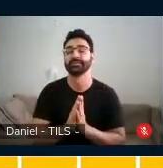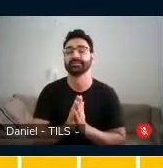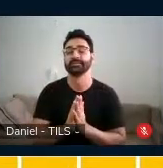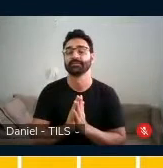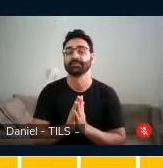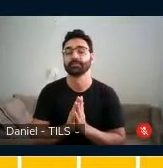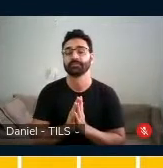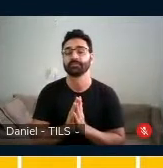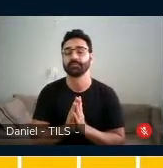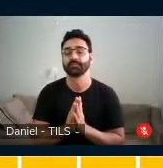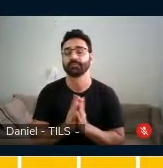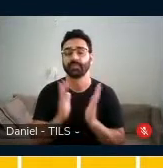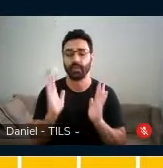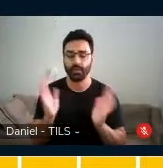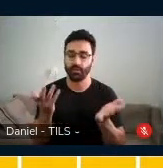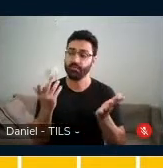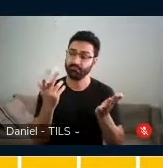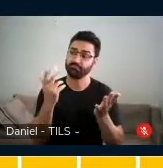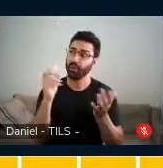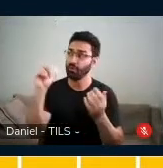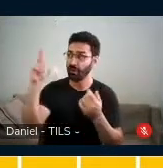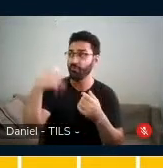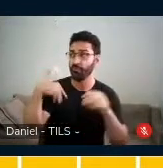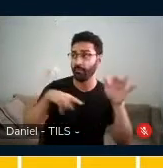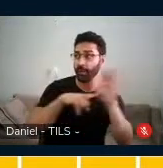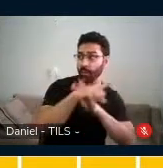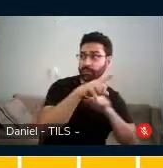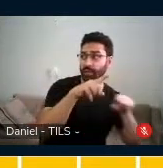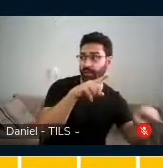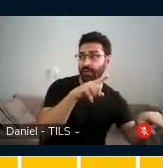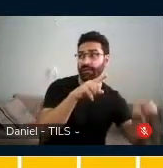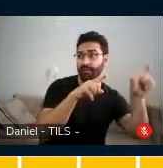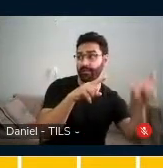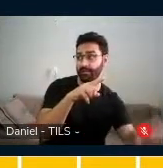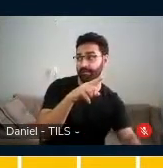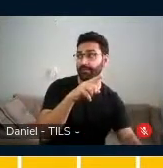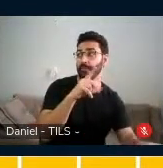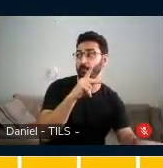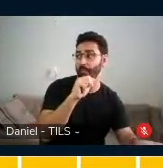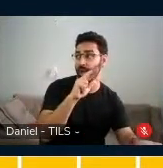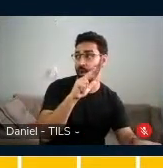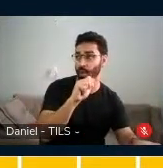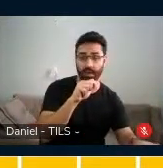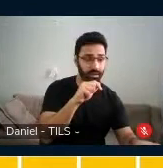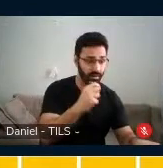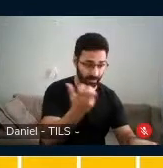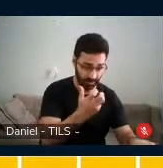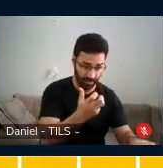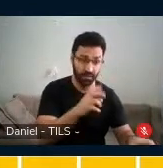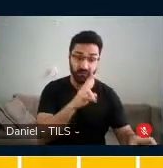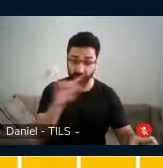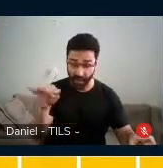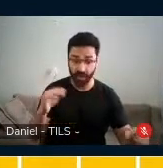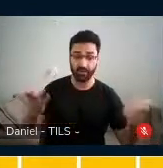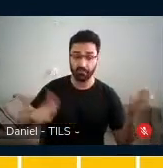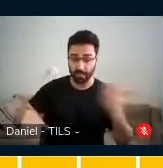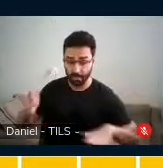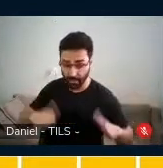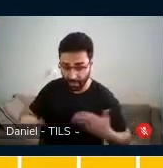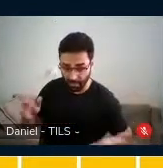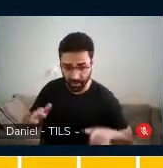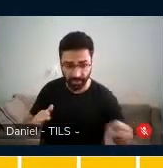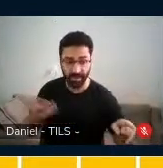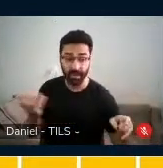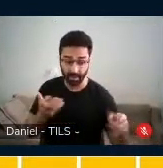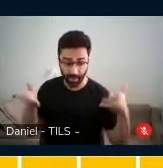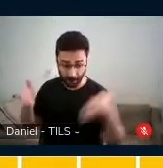Eu falei, eu vou conversar com ela e perguntar. Aí a gente perguntou, Paula, vai ter essa atividade com o coxong, você